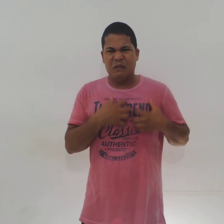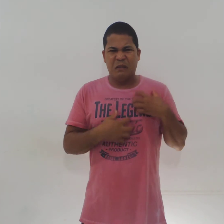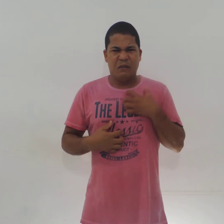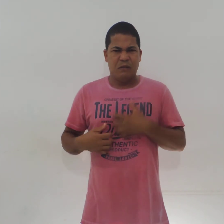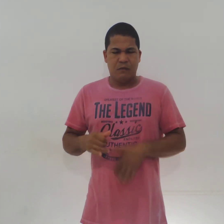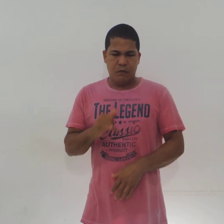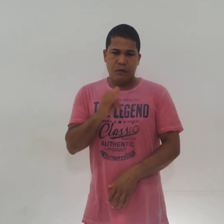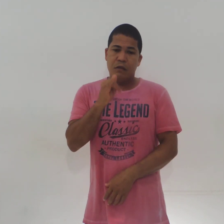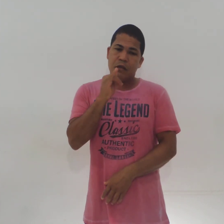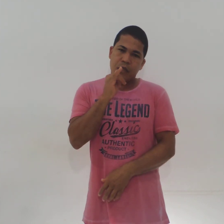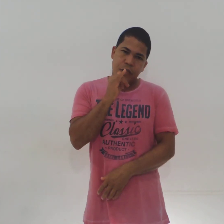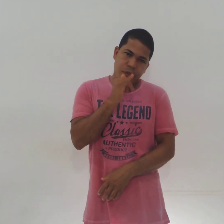Triste.